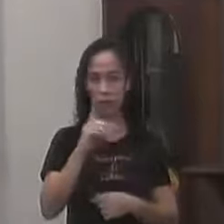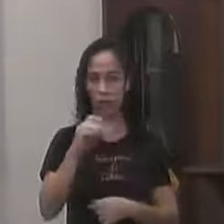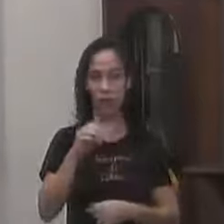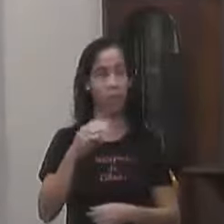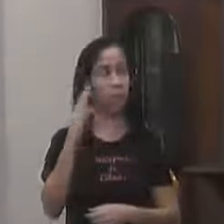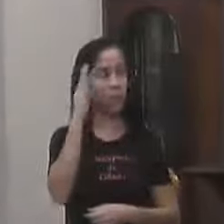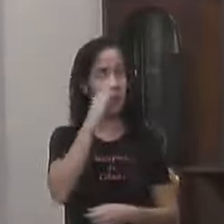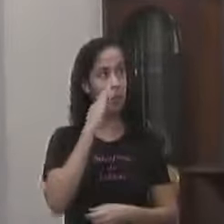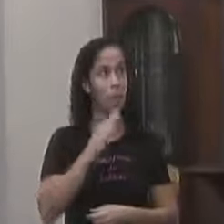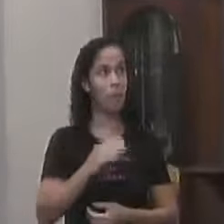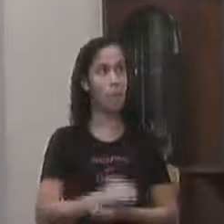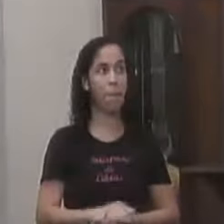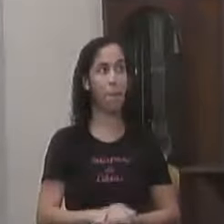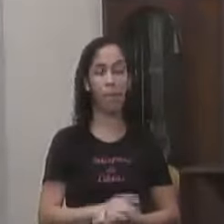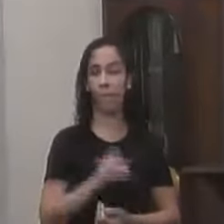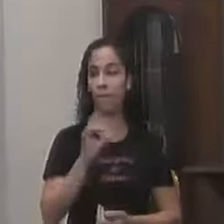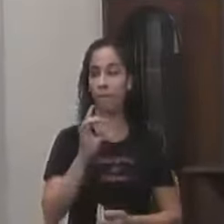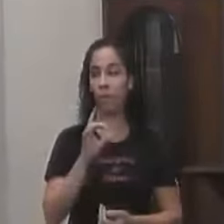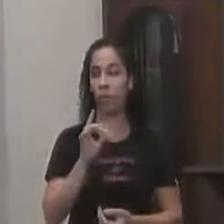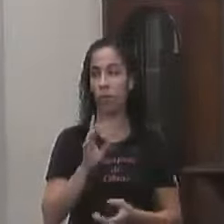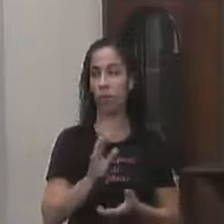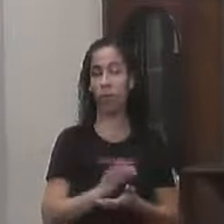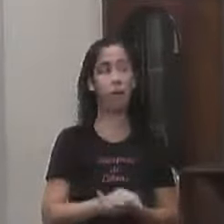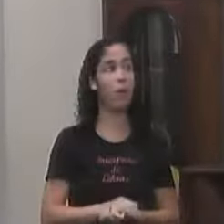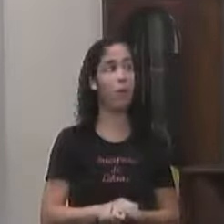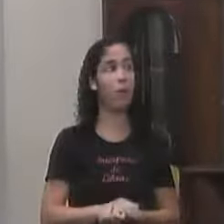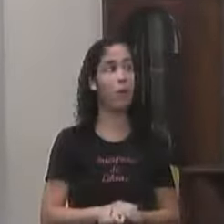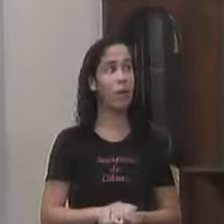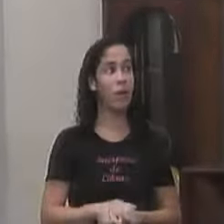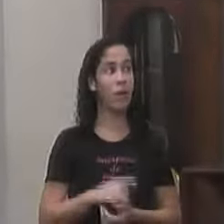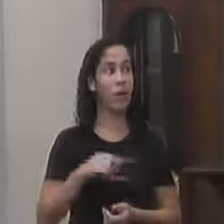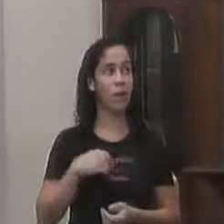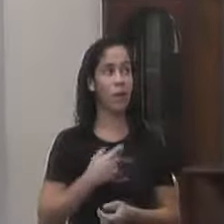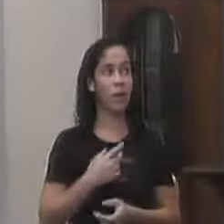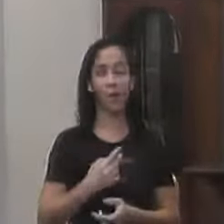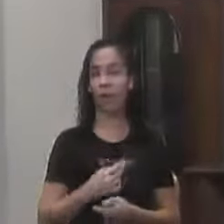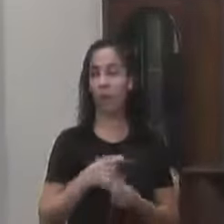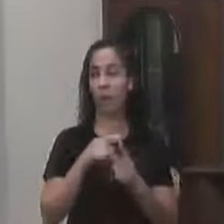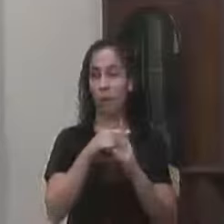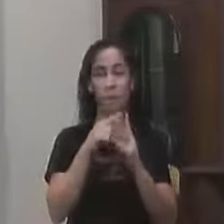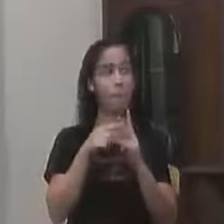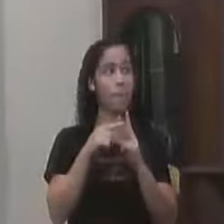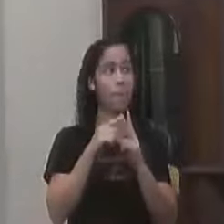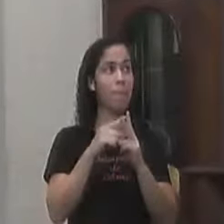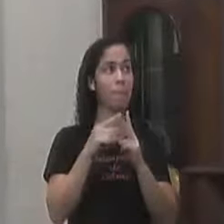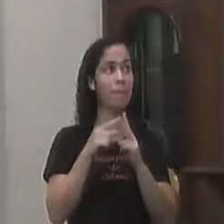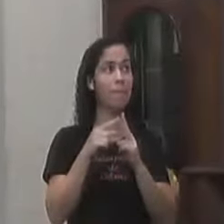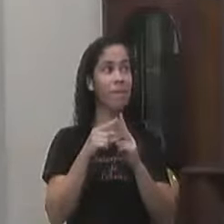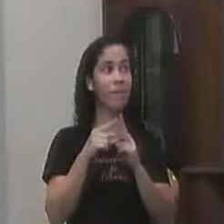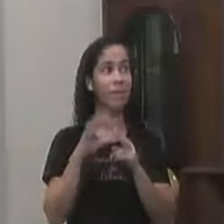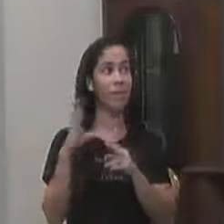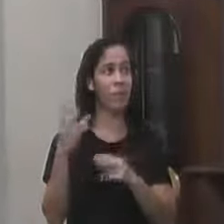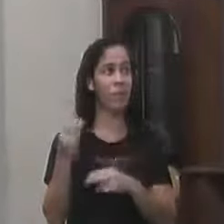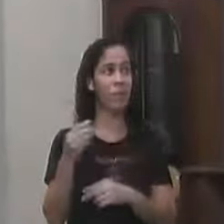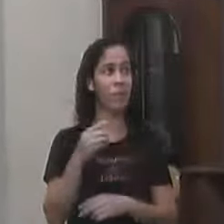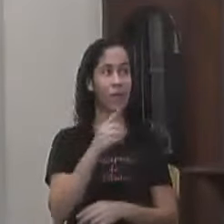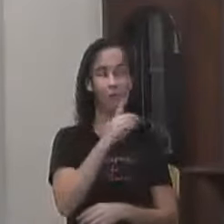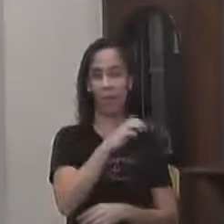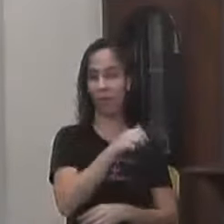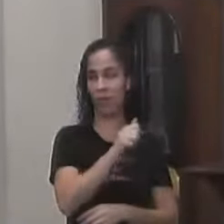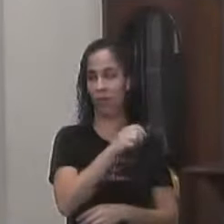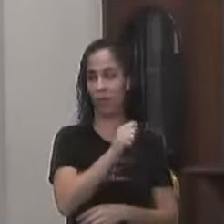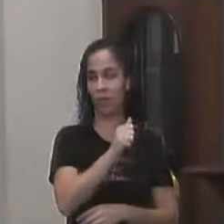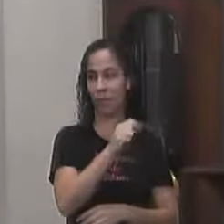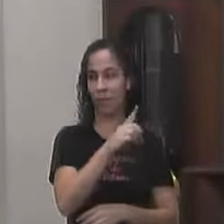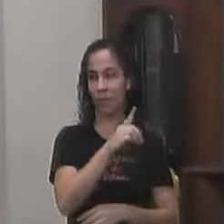Não só Não só para isso Né Vão levar as duas Levar todas as demandas Do